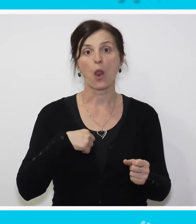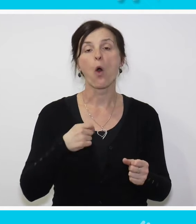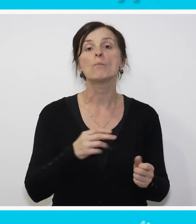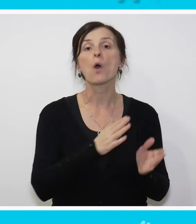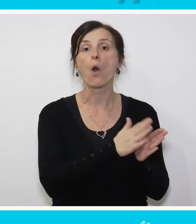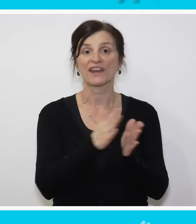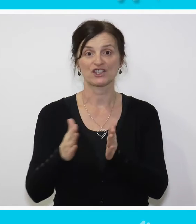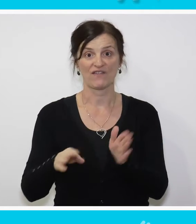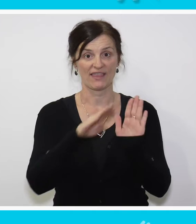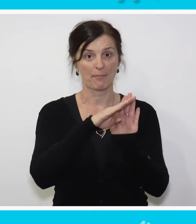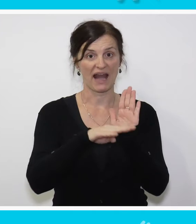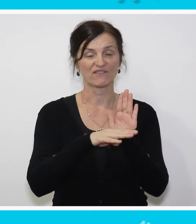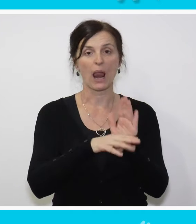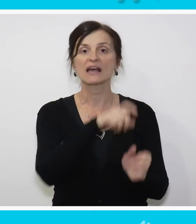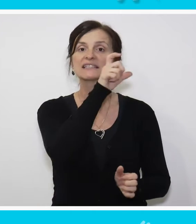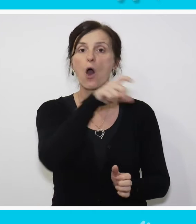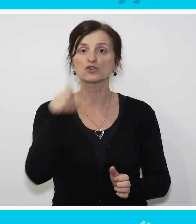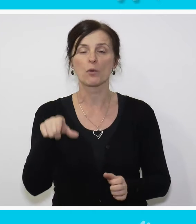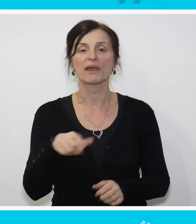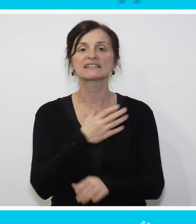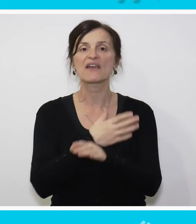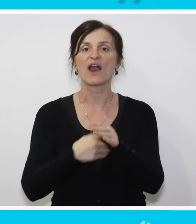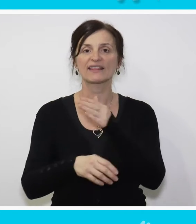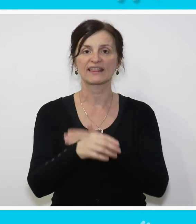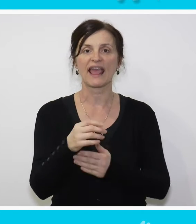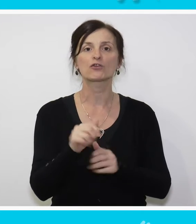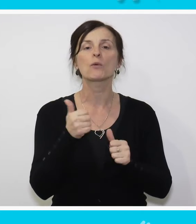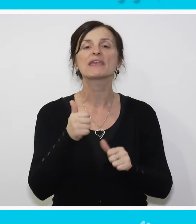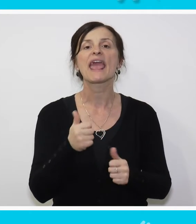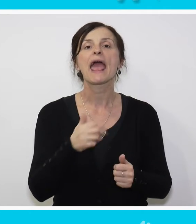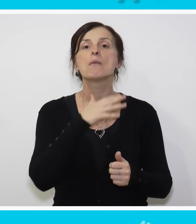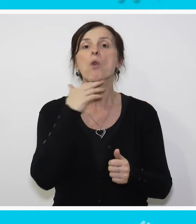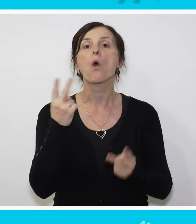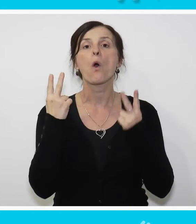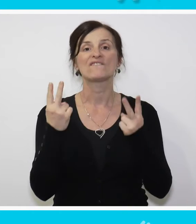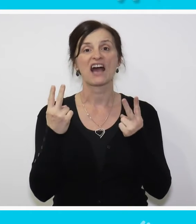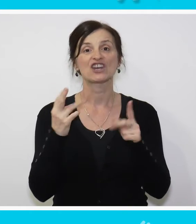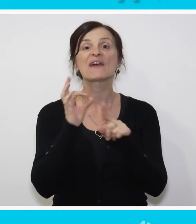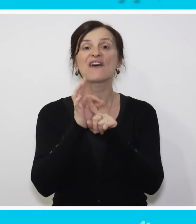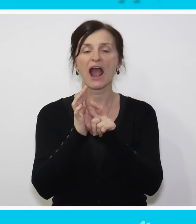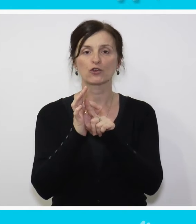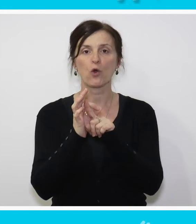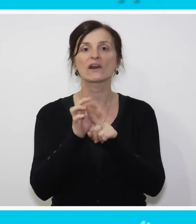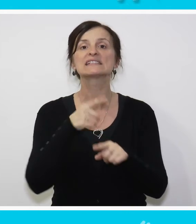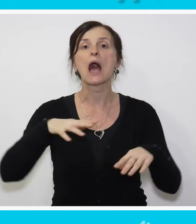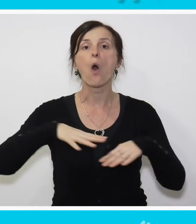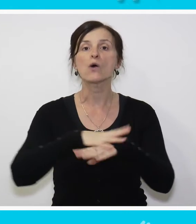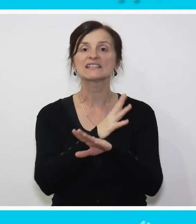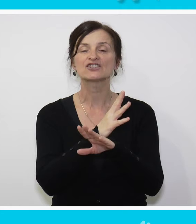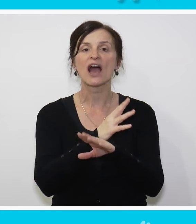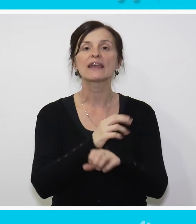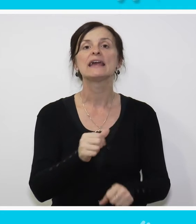određivanje pravila za osobe sa invaliditetom je vrlo bitan faktor za osjećaj